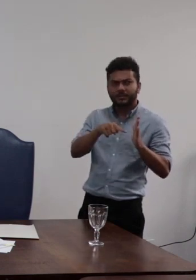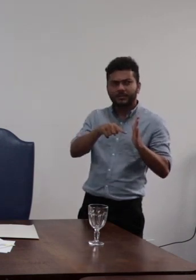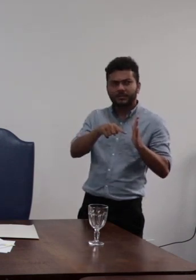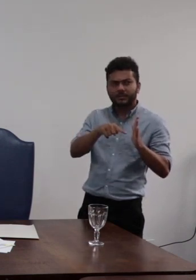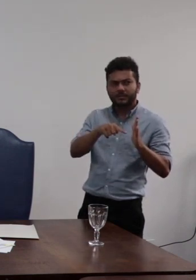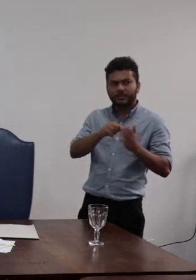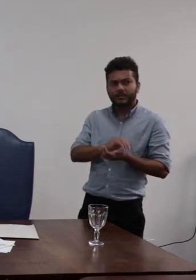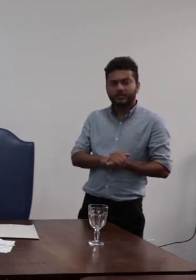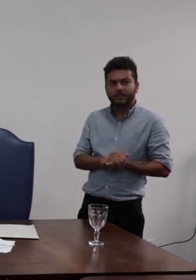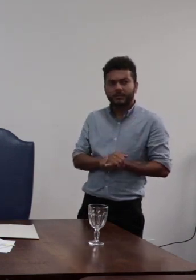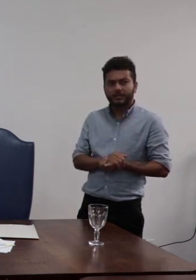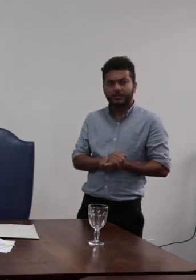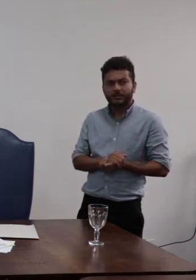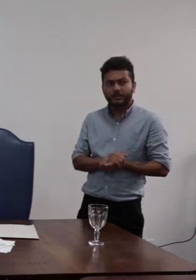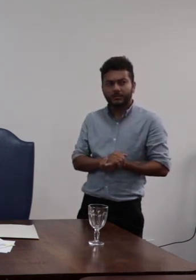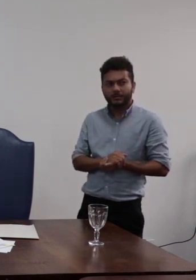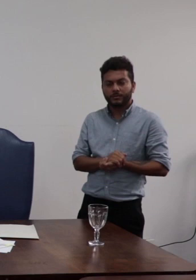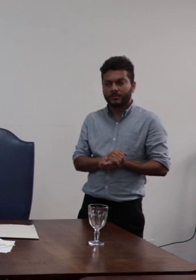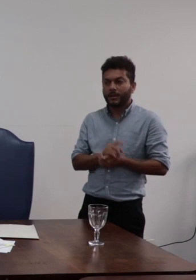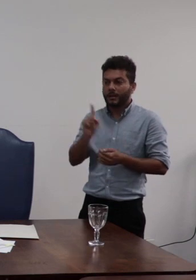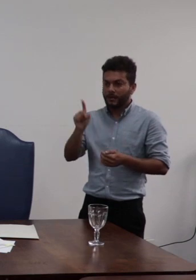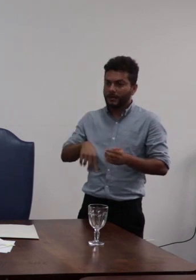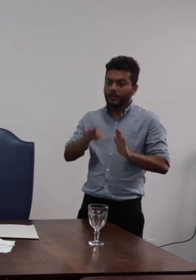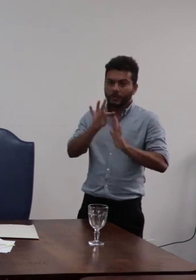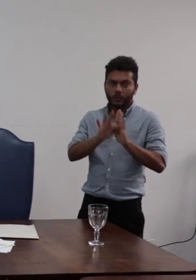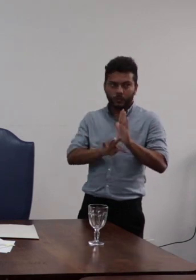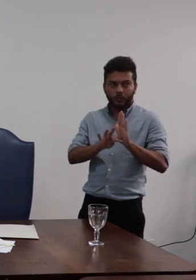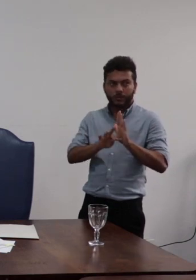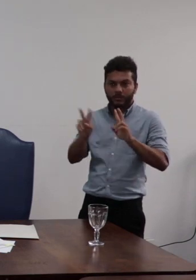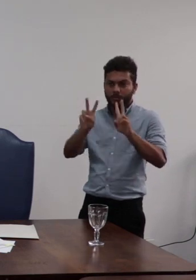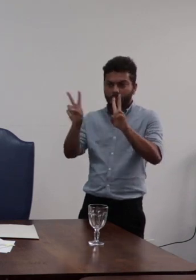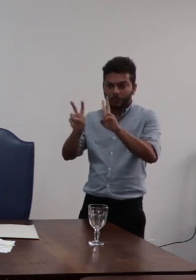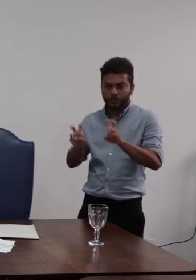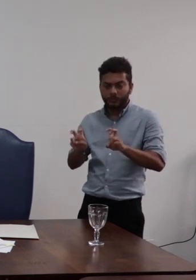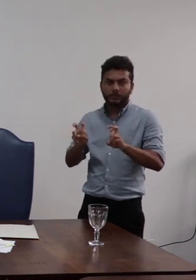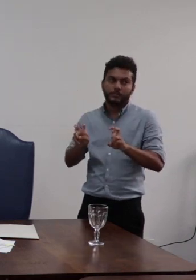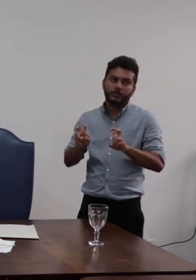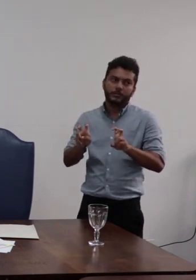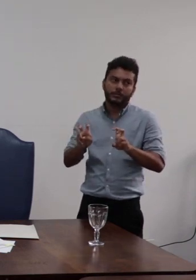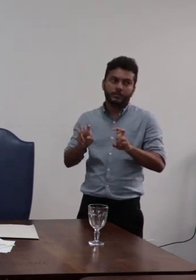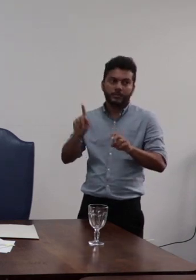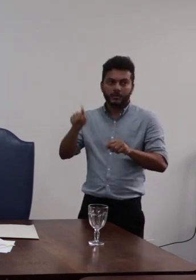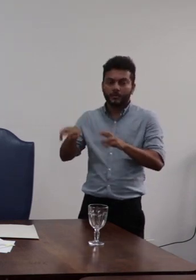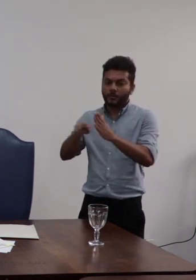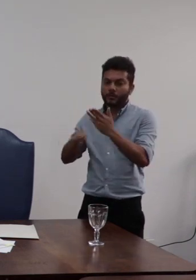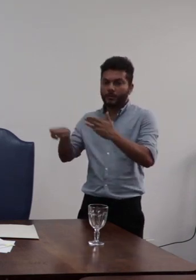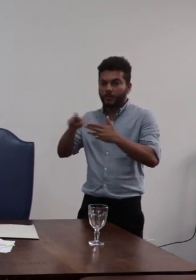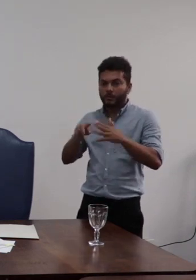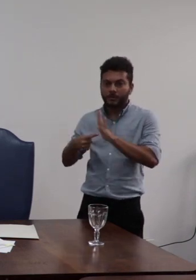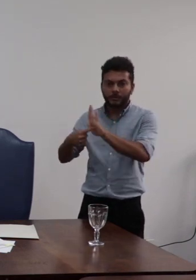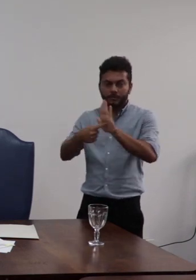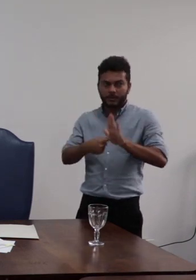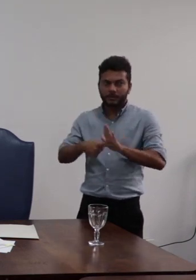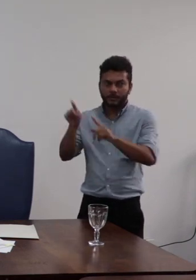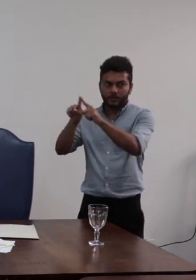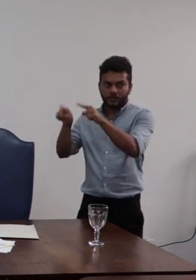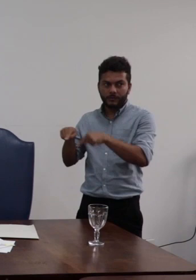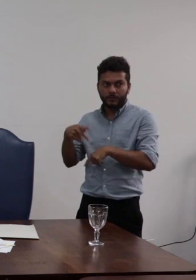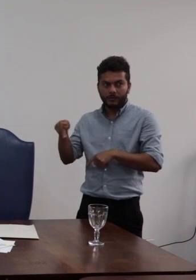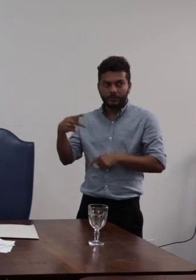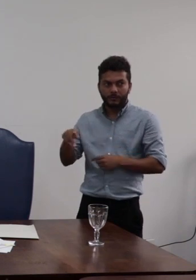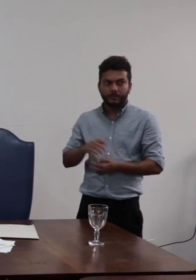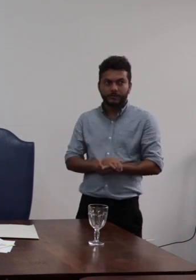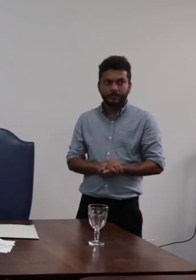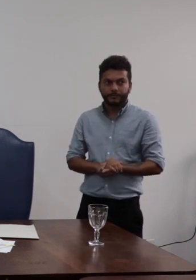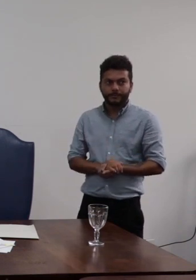a gente está discutindo o parecer que é sobre o recurso apresentado pelo servidor então documento quem